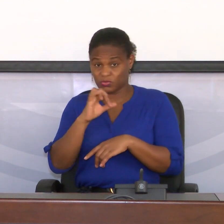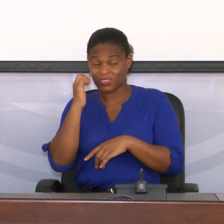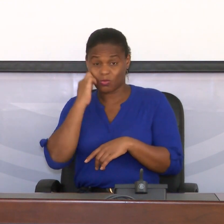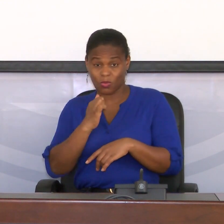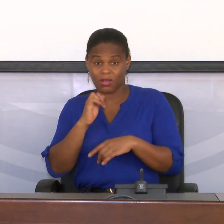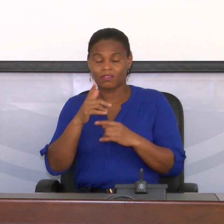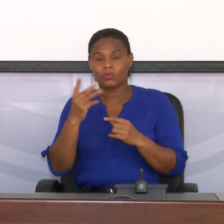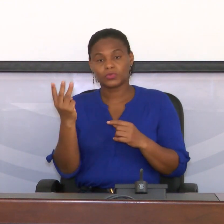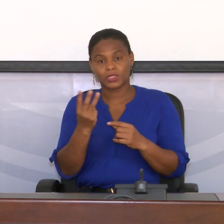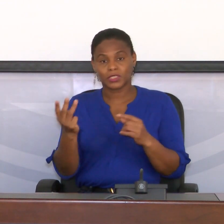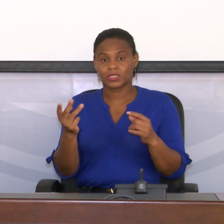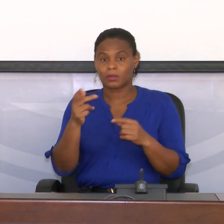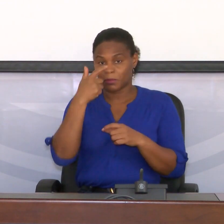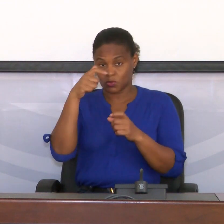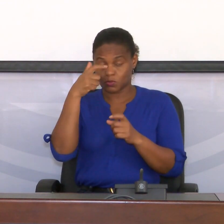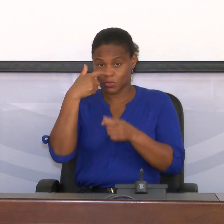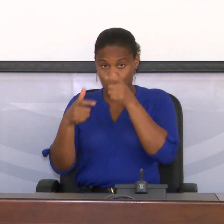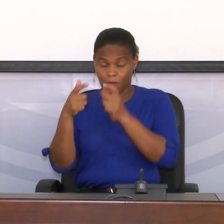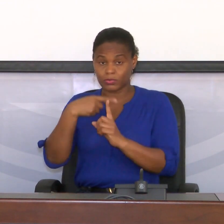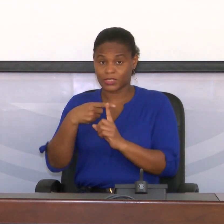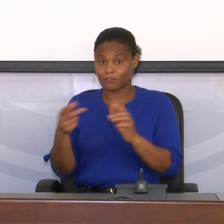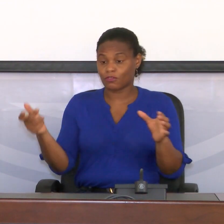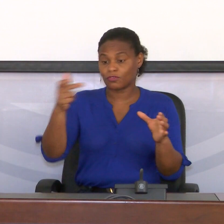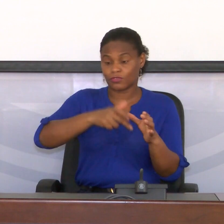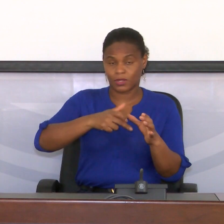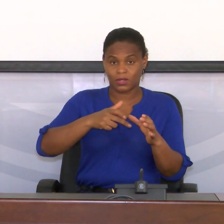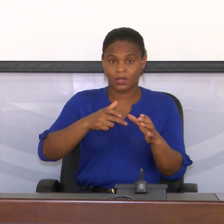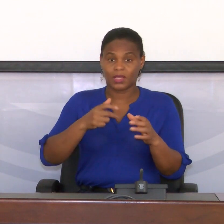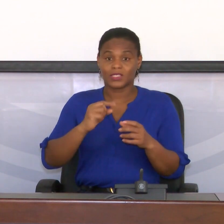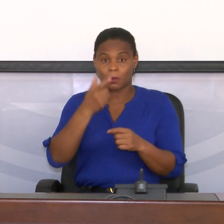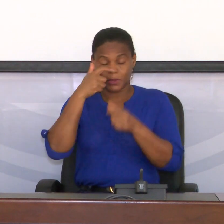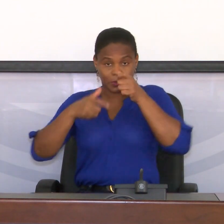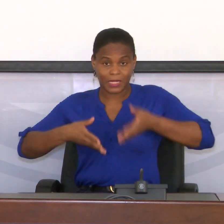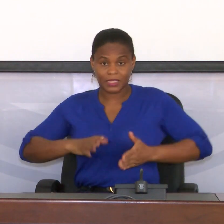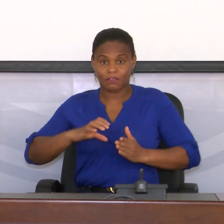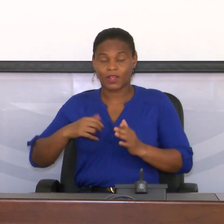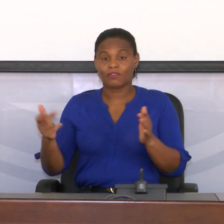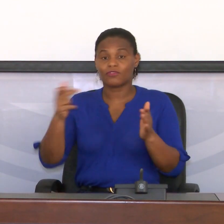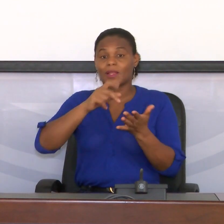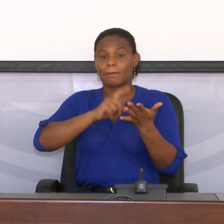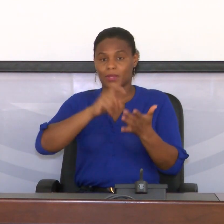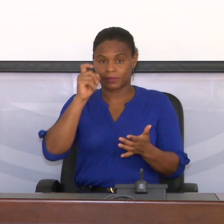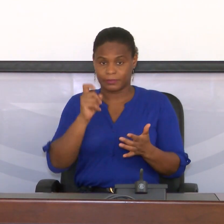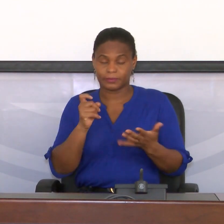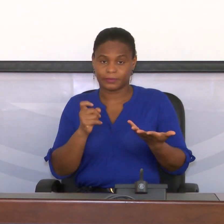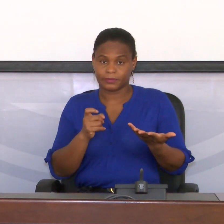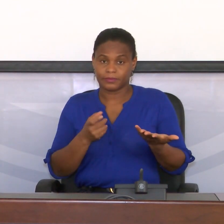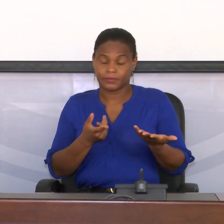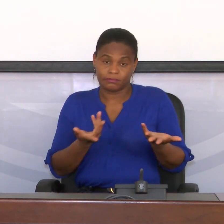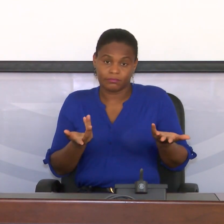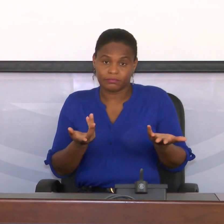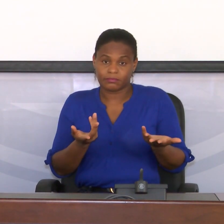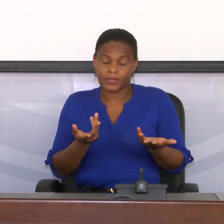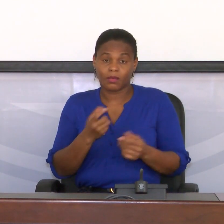Os três casos importados são cavordianos provenientes dos Estados Unidos e,